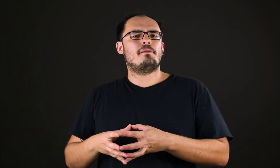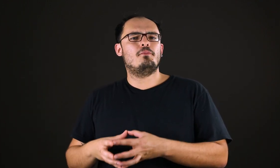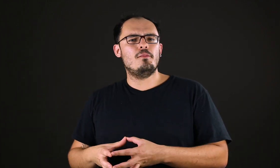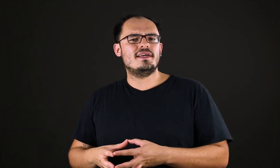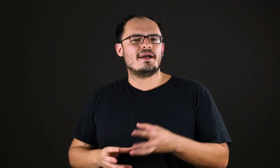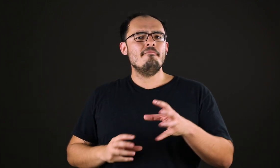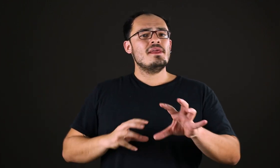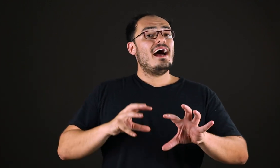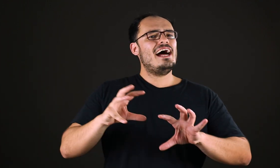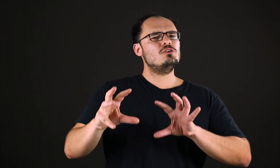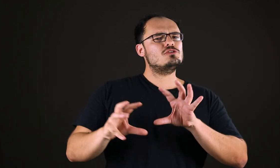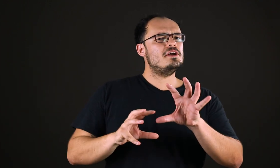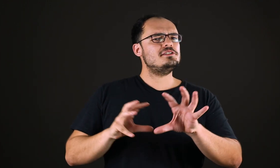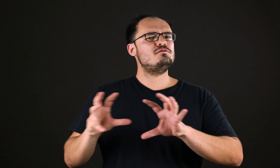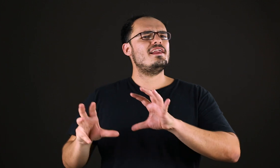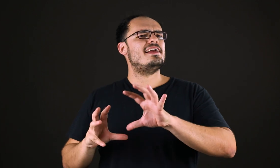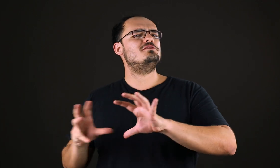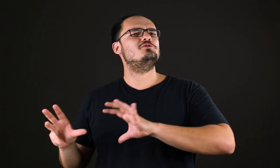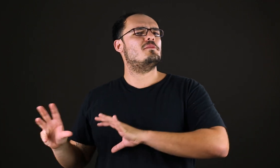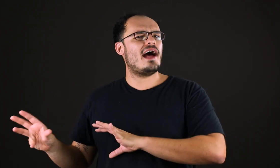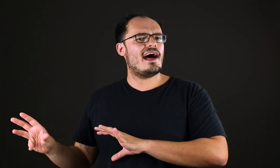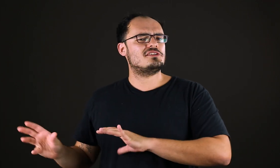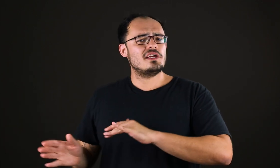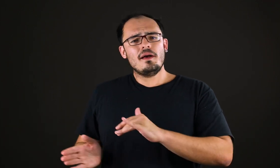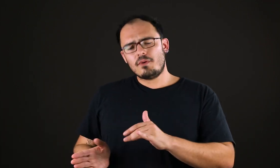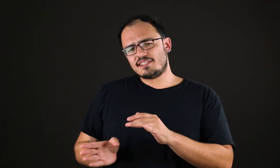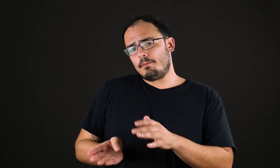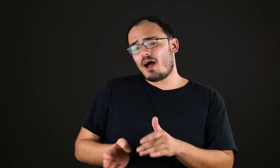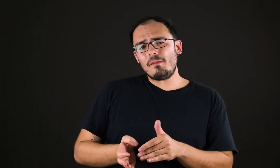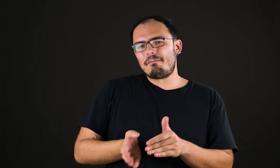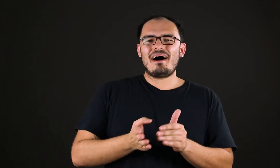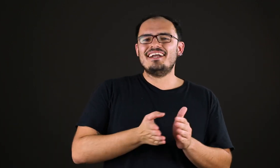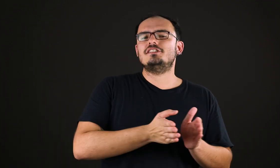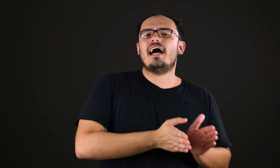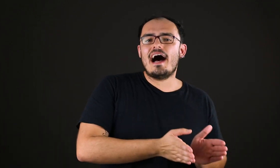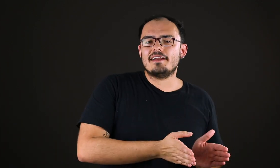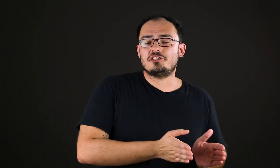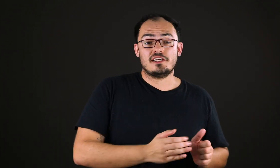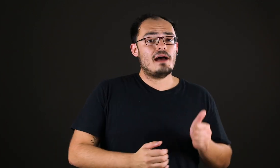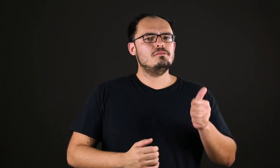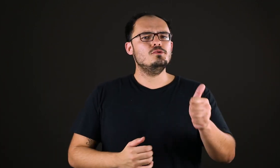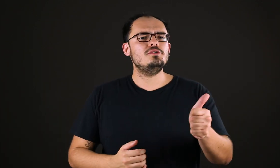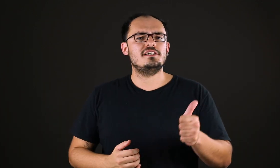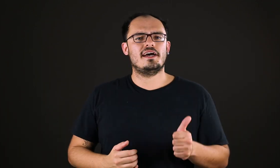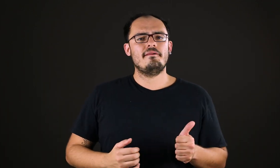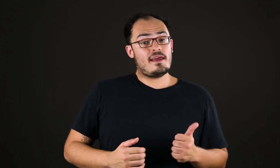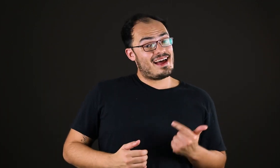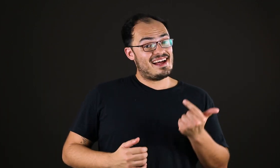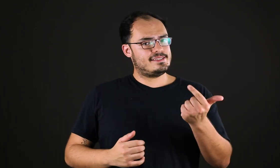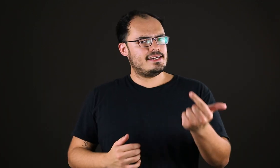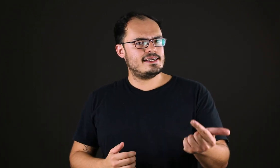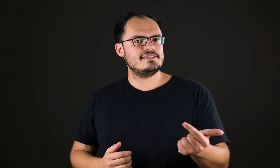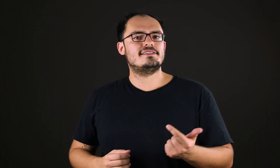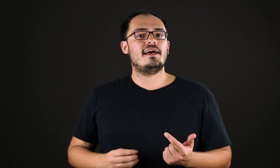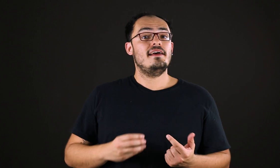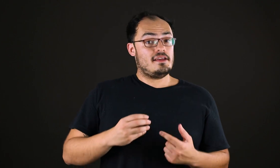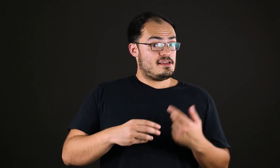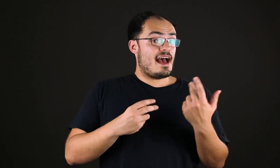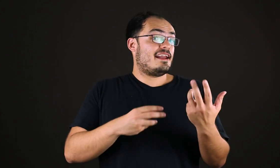República, há noções diferentes sobre a arte. Por exemplo, há uma parte da arte, a música, a dança e a